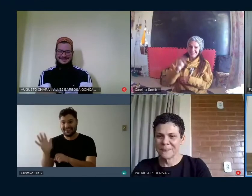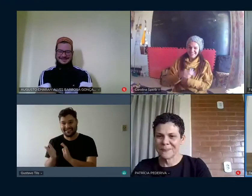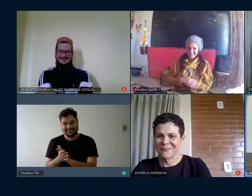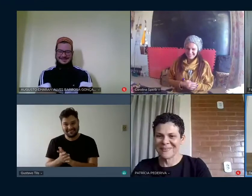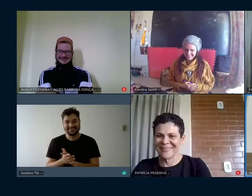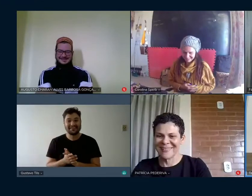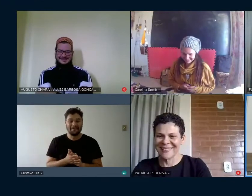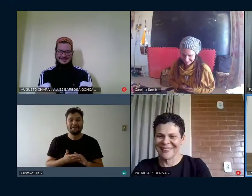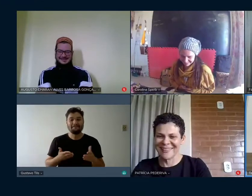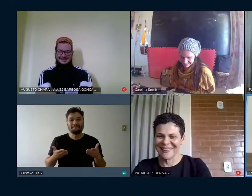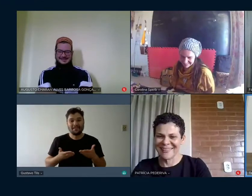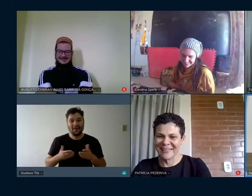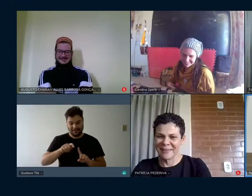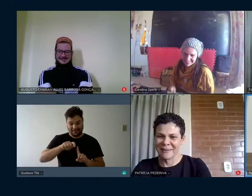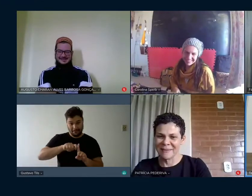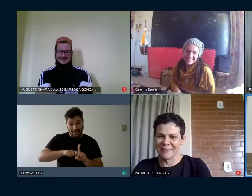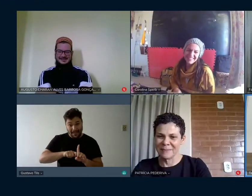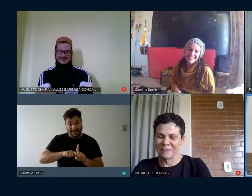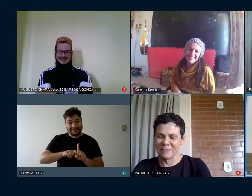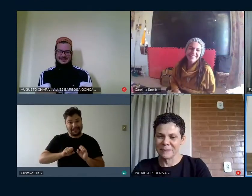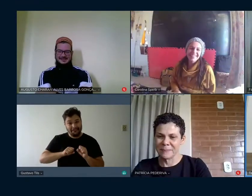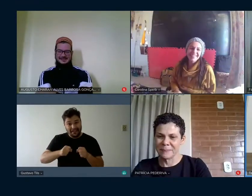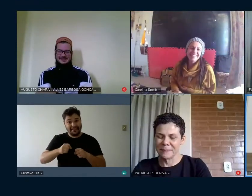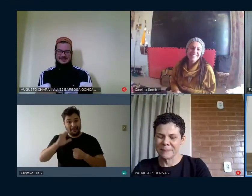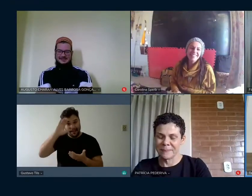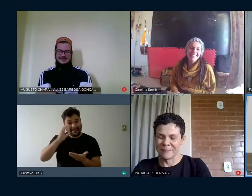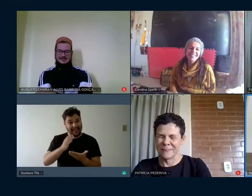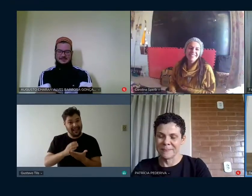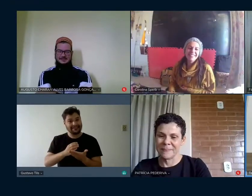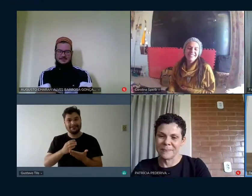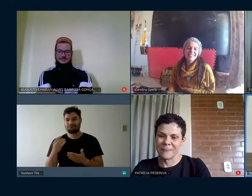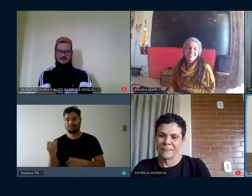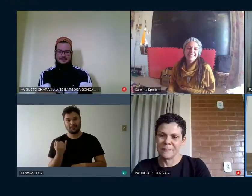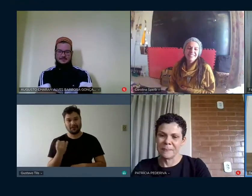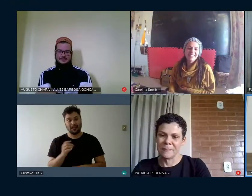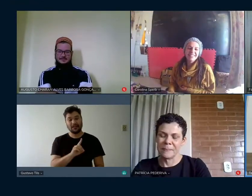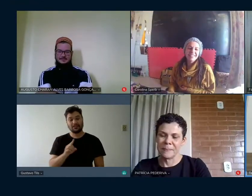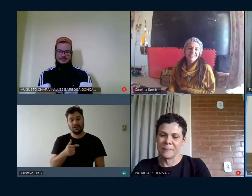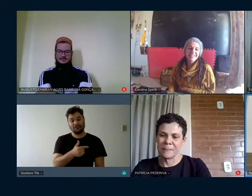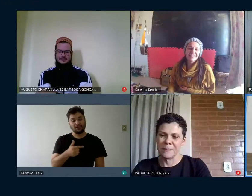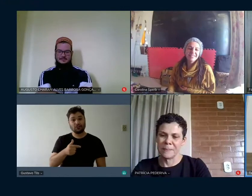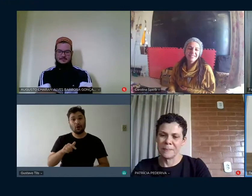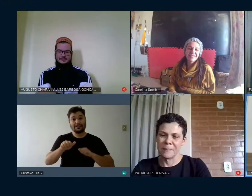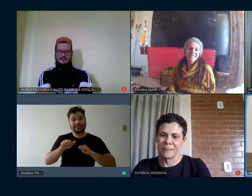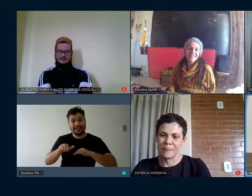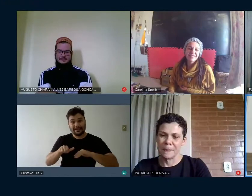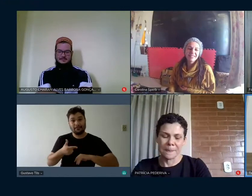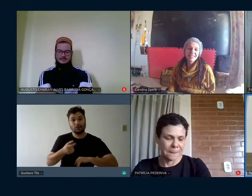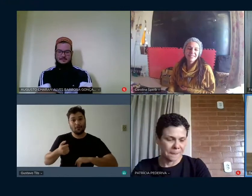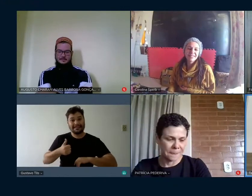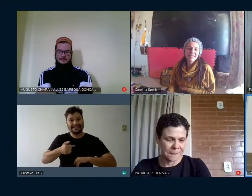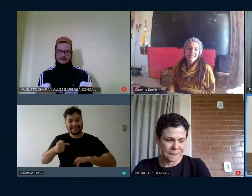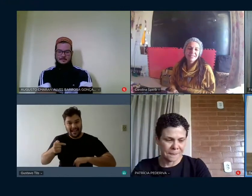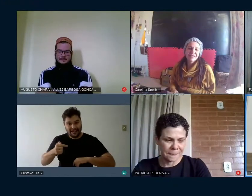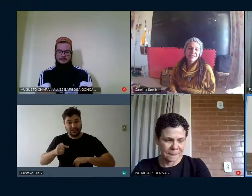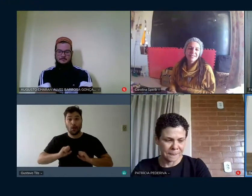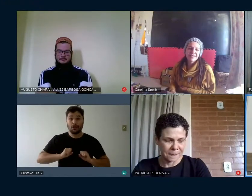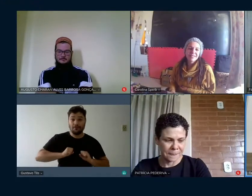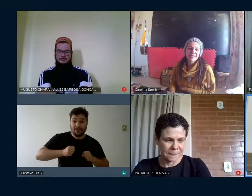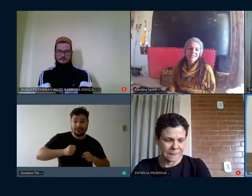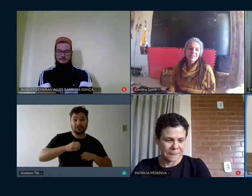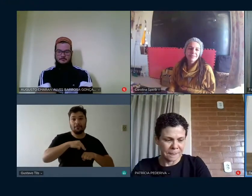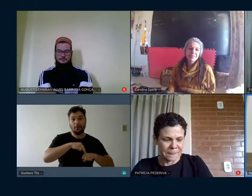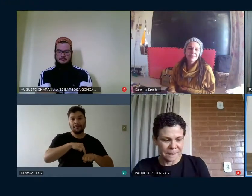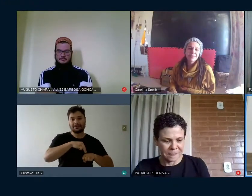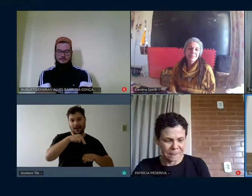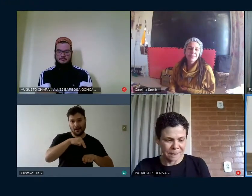defendida neste mês dia 22 de setembro de 2017 foi o dia que defendi minha dissertação enfim agora